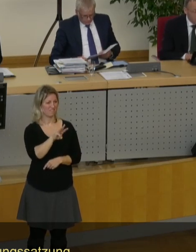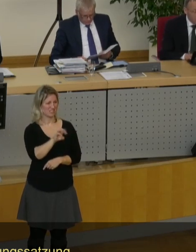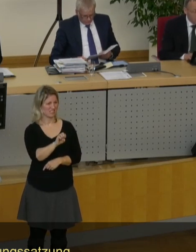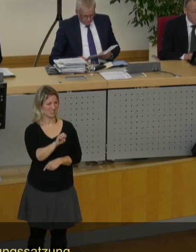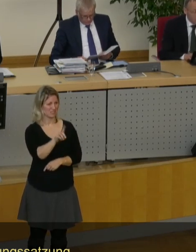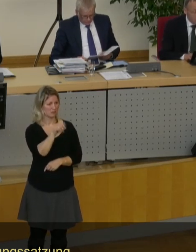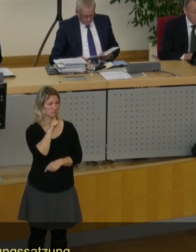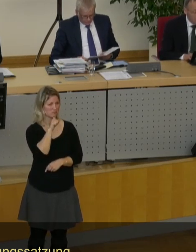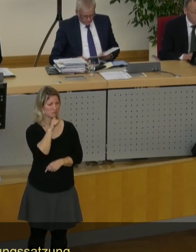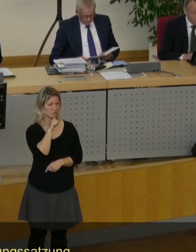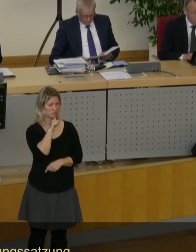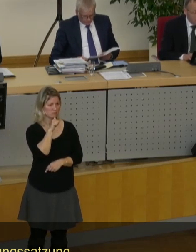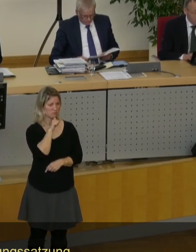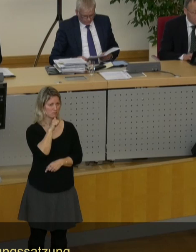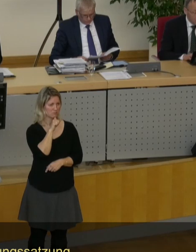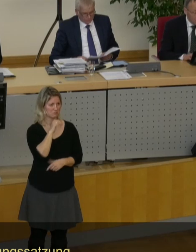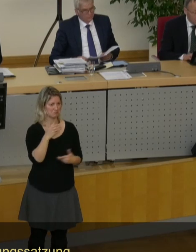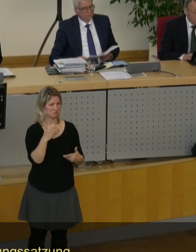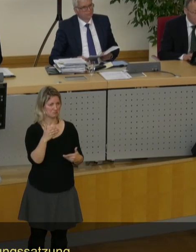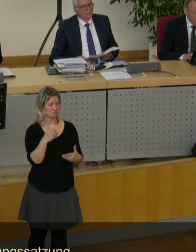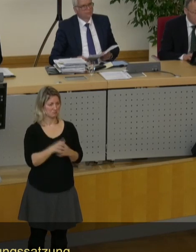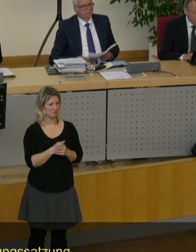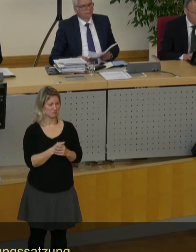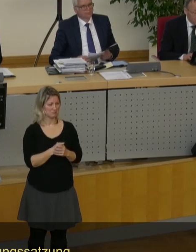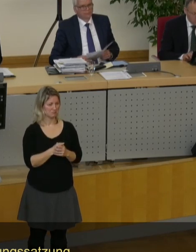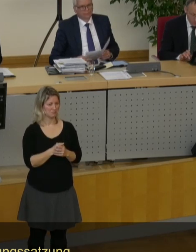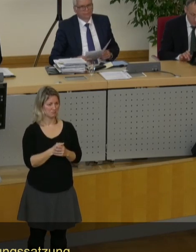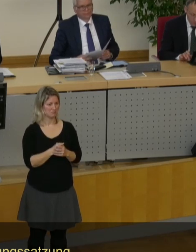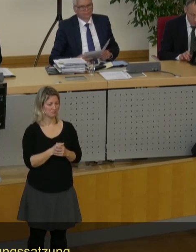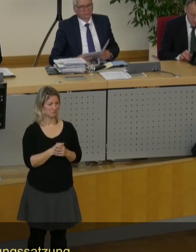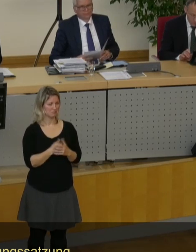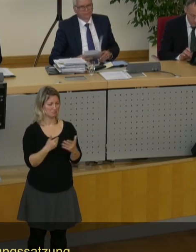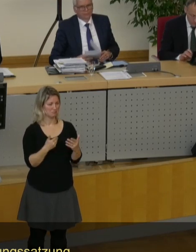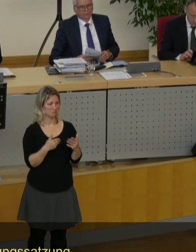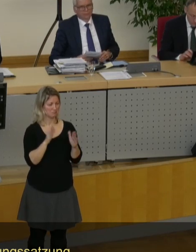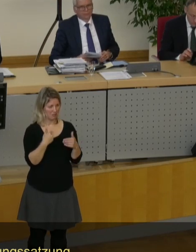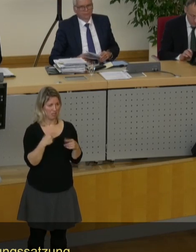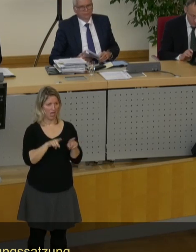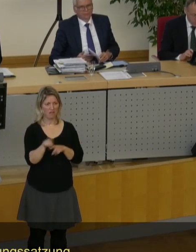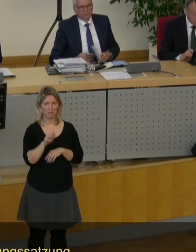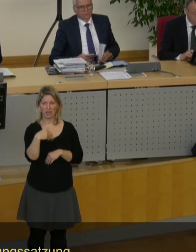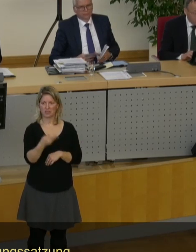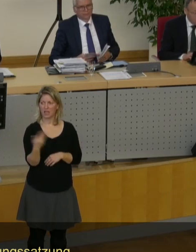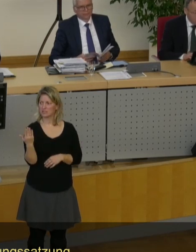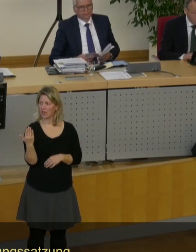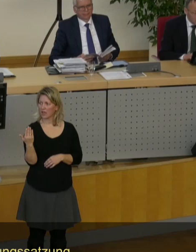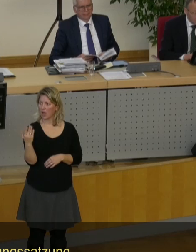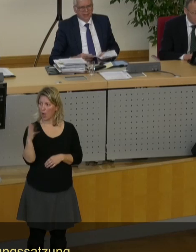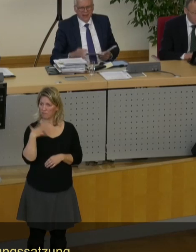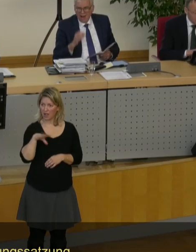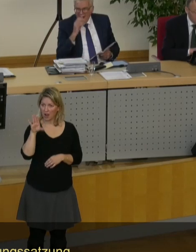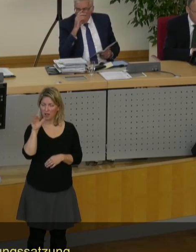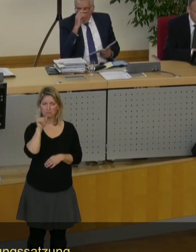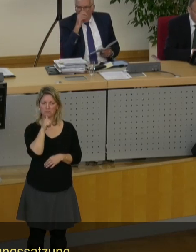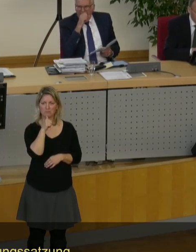der möchte auch in der nächsten Runde sein, dann ist der nächste, dran ist, wäre die FDP, wird da das Wort gewünscht? Auch